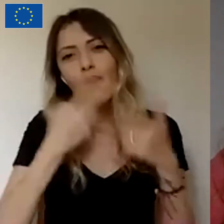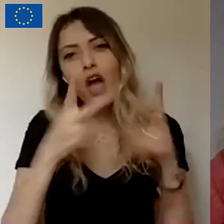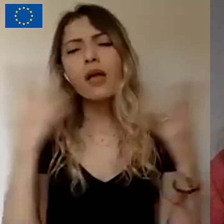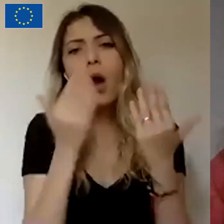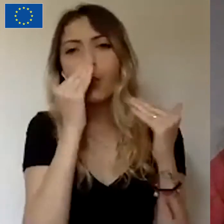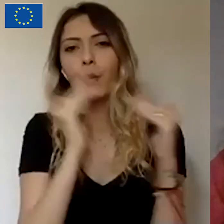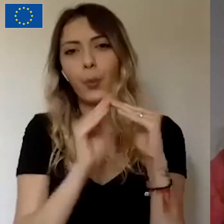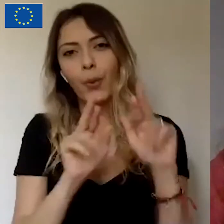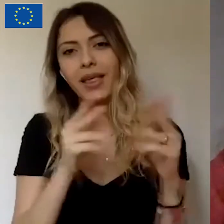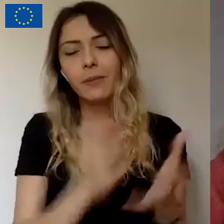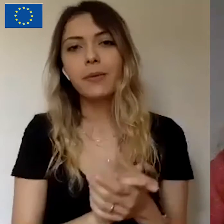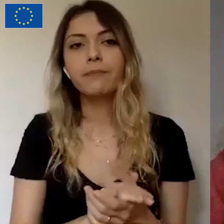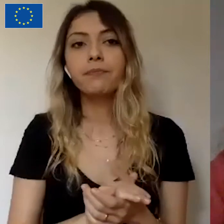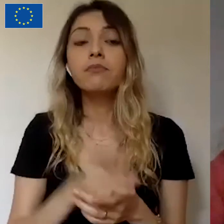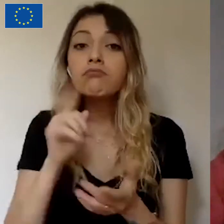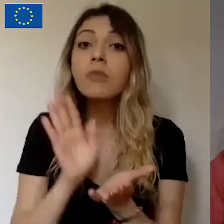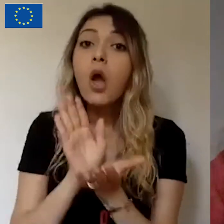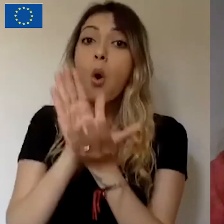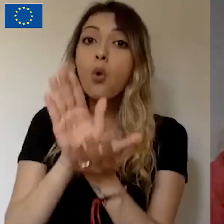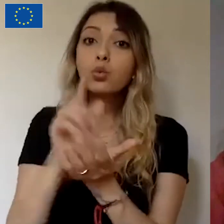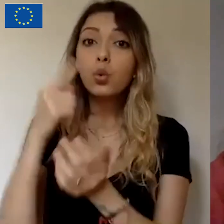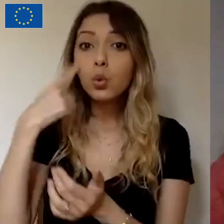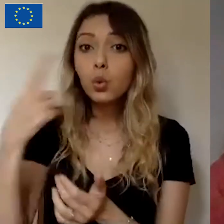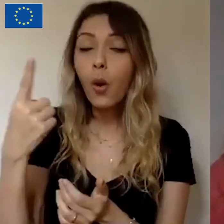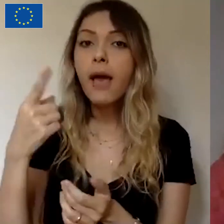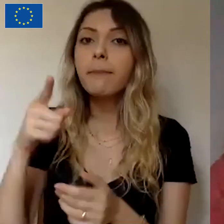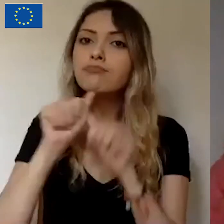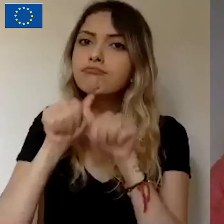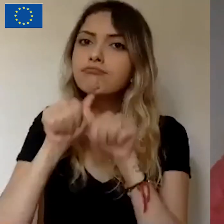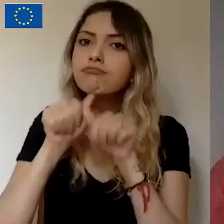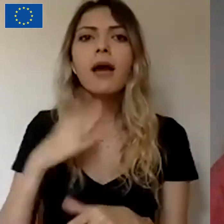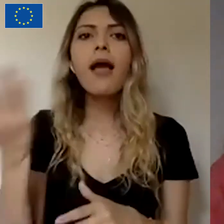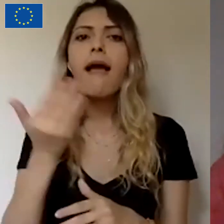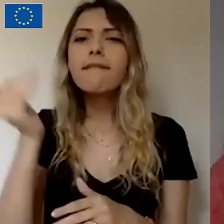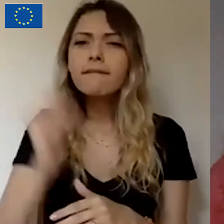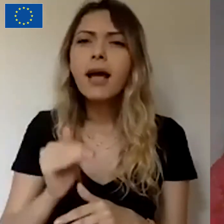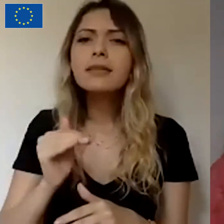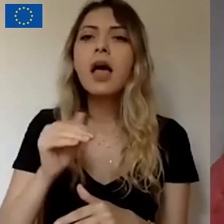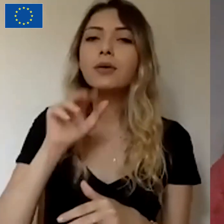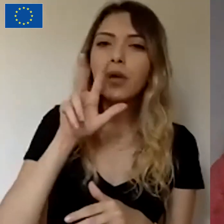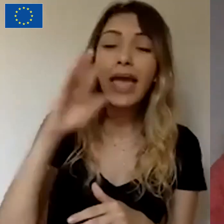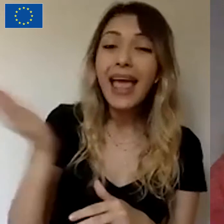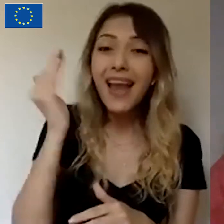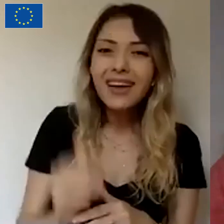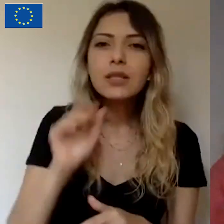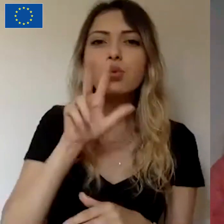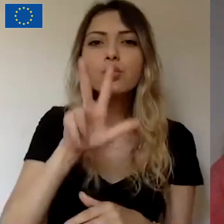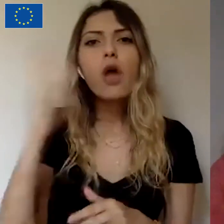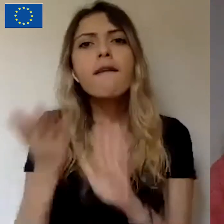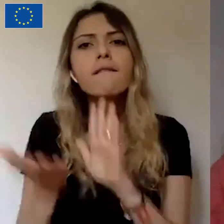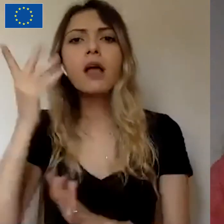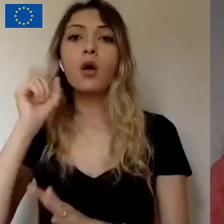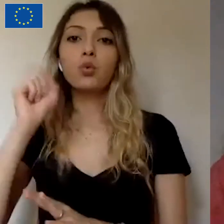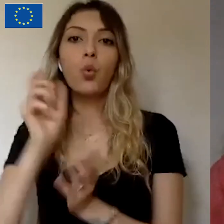Ödül bazlı bir sistemiz. Bunun dışında bundan değinmek isterim. Minimum 3, maksimum 9 adet ödül belirleyebiliyorsunuz.